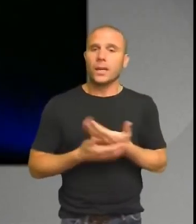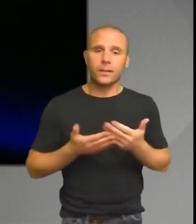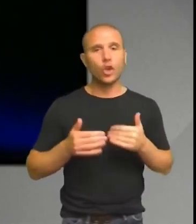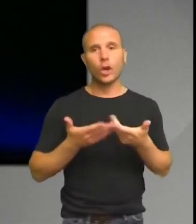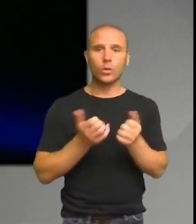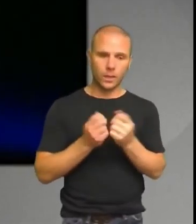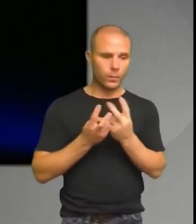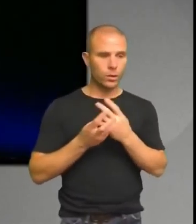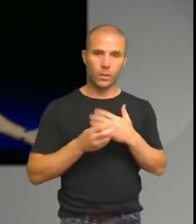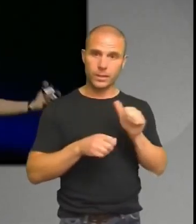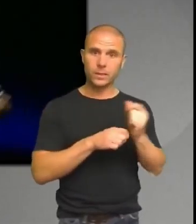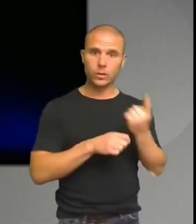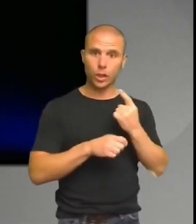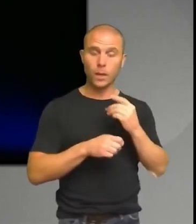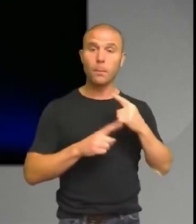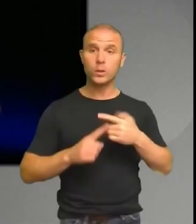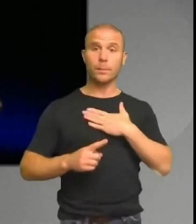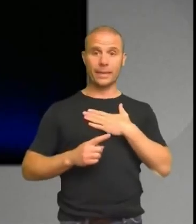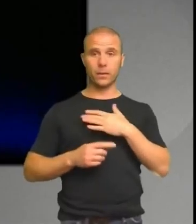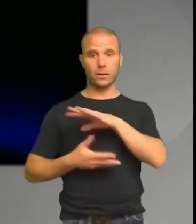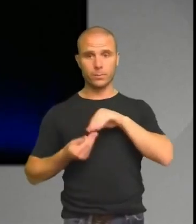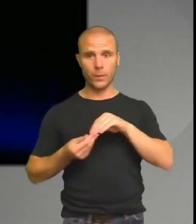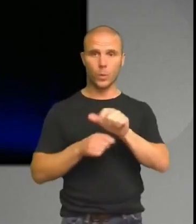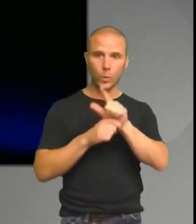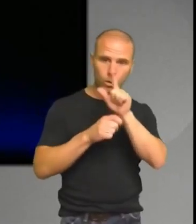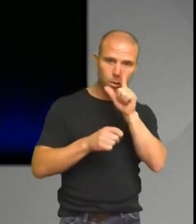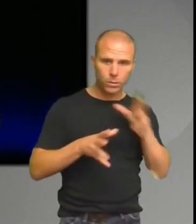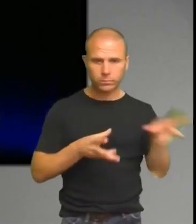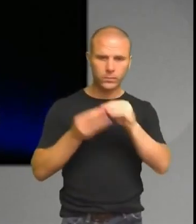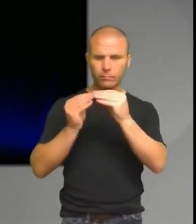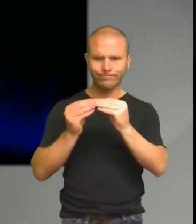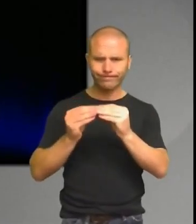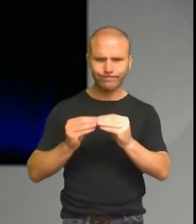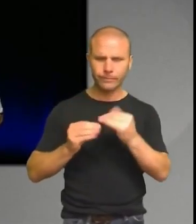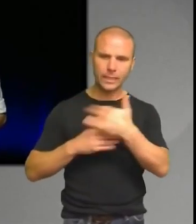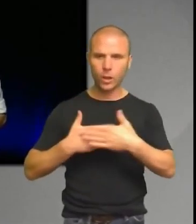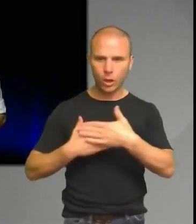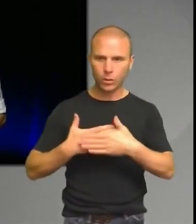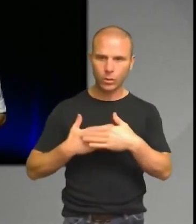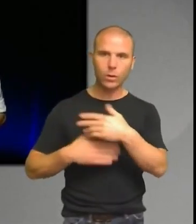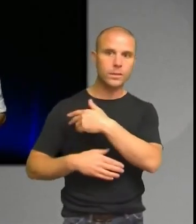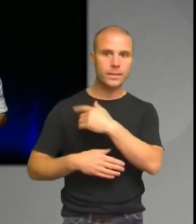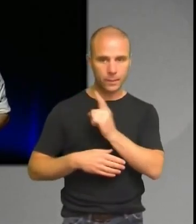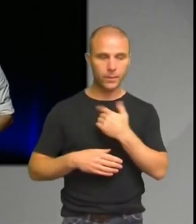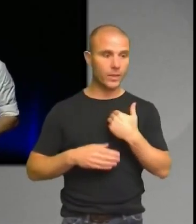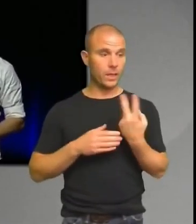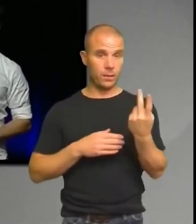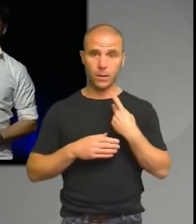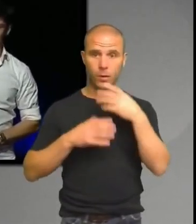ihop deras operationer med mina egna. Gjorde en ny analys. Och tillsammans skrev vi en artikel som i våras publicerades